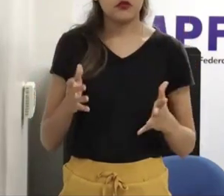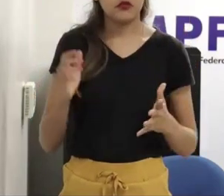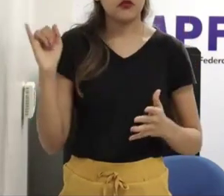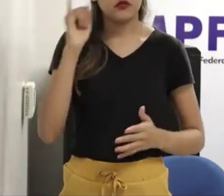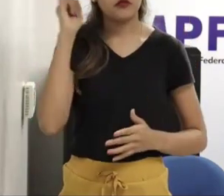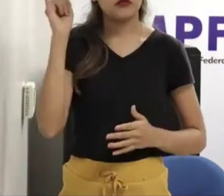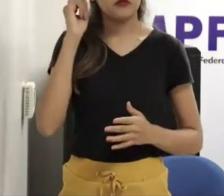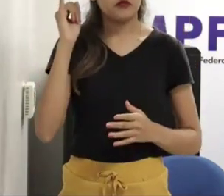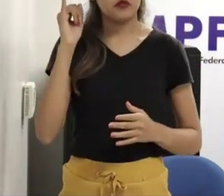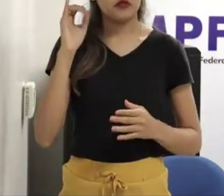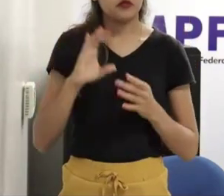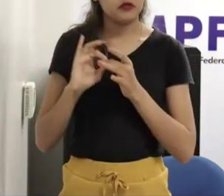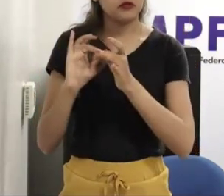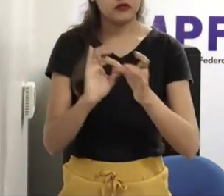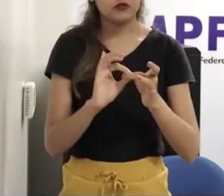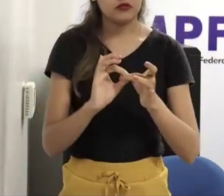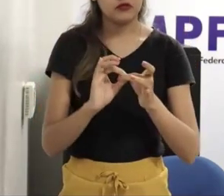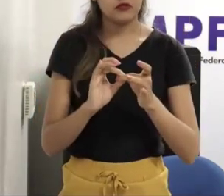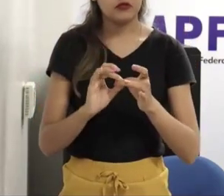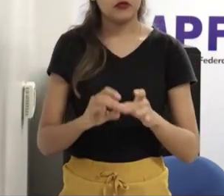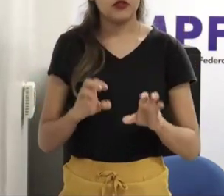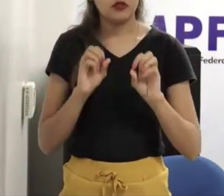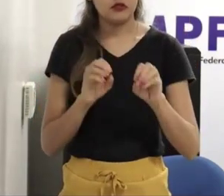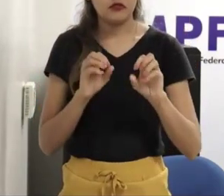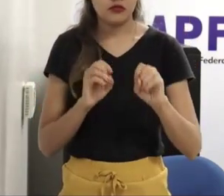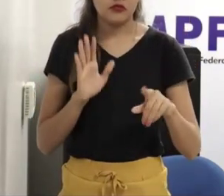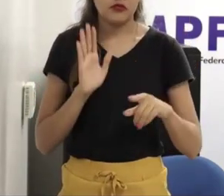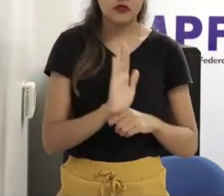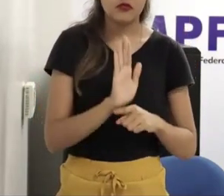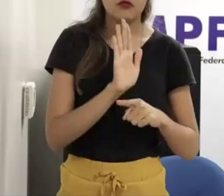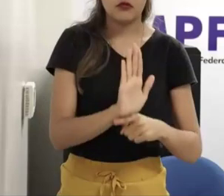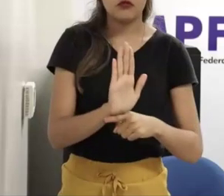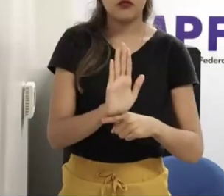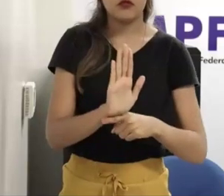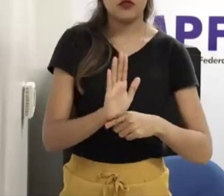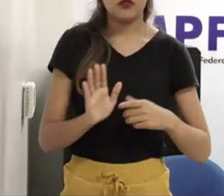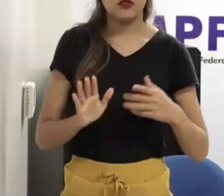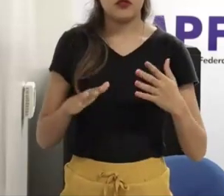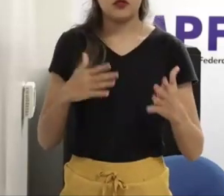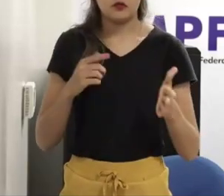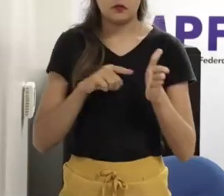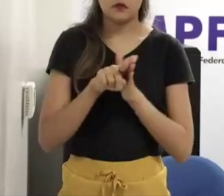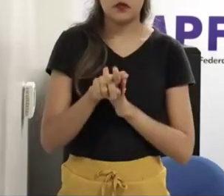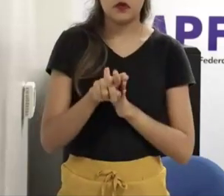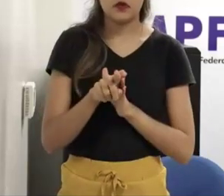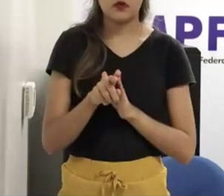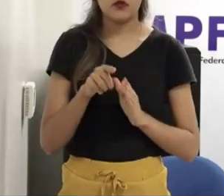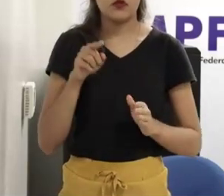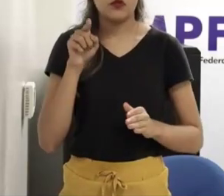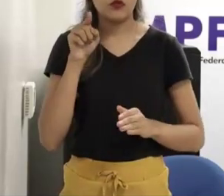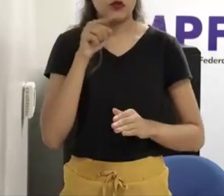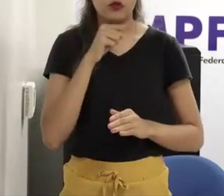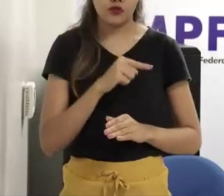crianças e adolescentes. Então, na sua experiência como profissional de saúde, de que forma seria mais